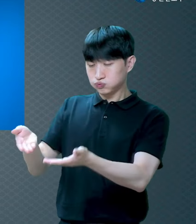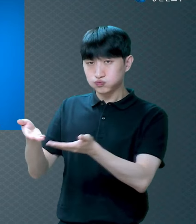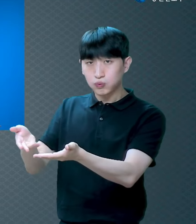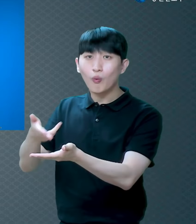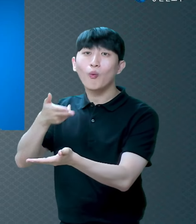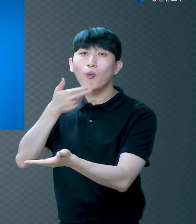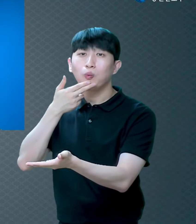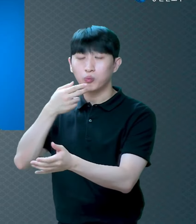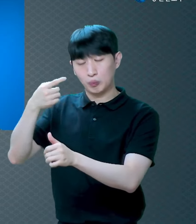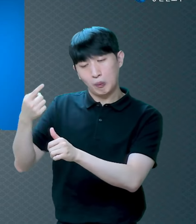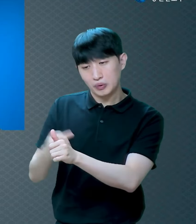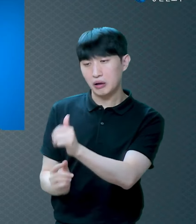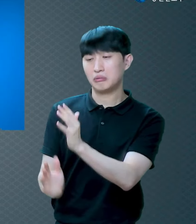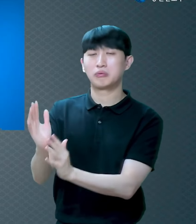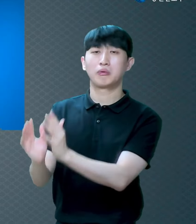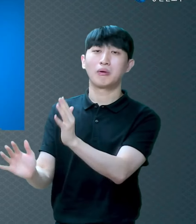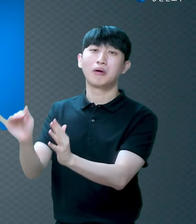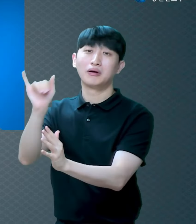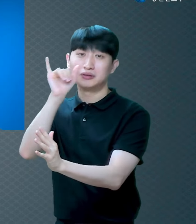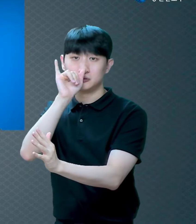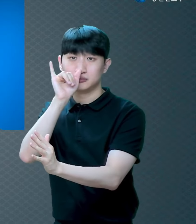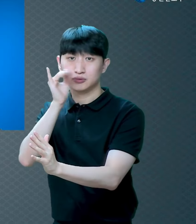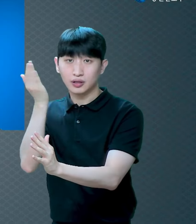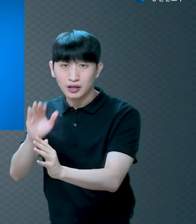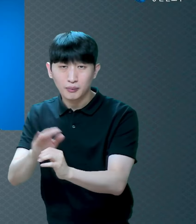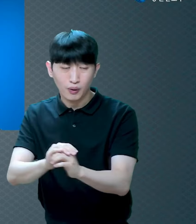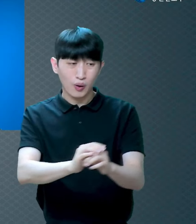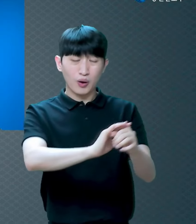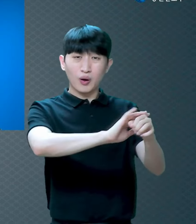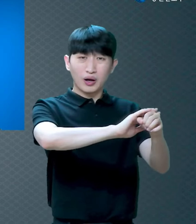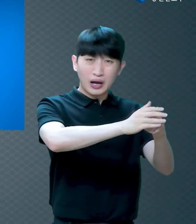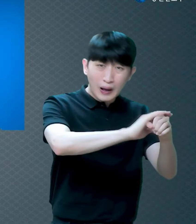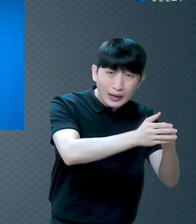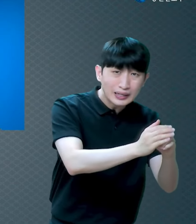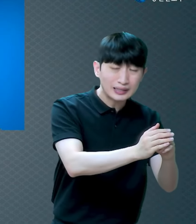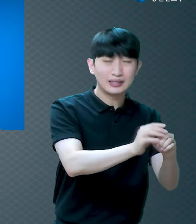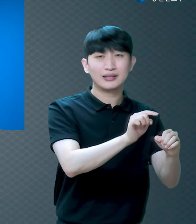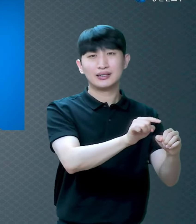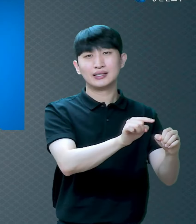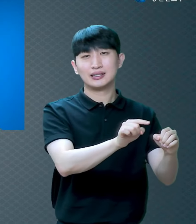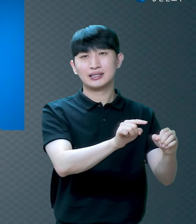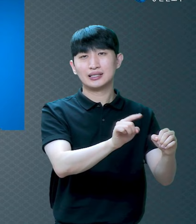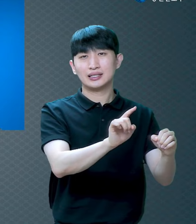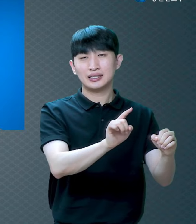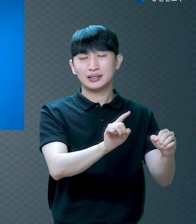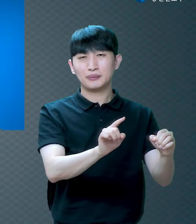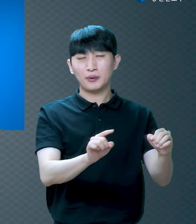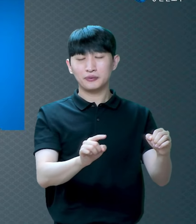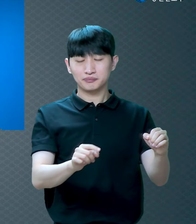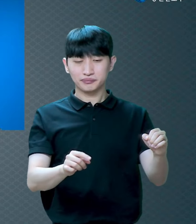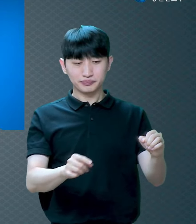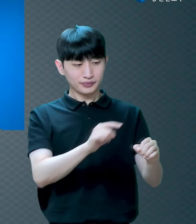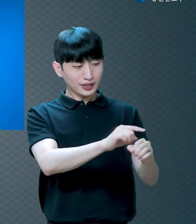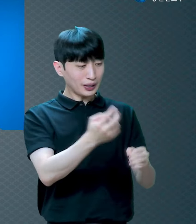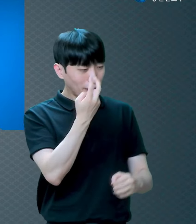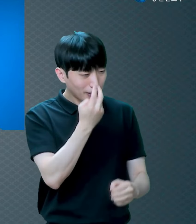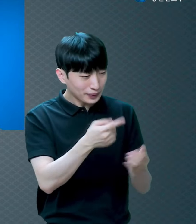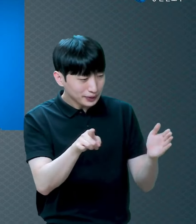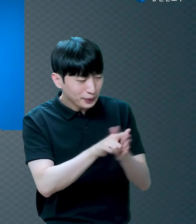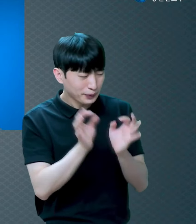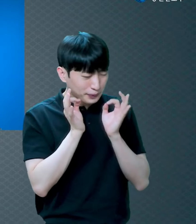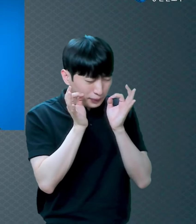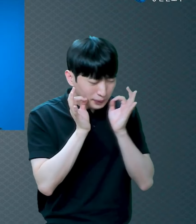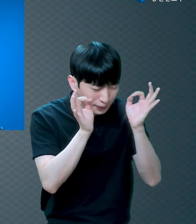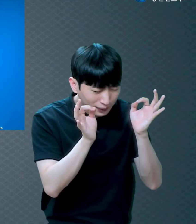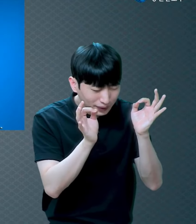일궈주고 약을 치고 관리를 해줘도요 그렇게 안 돼 좋은 것 중에 쉬운 거 뭐